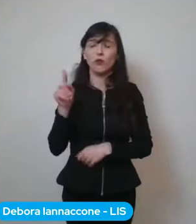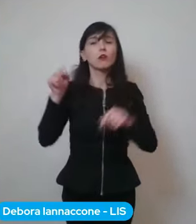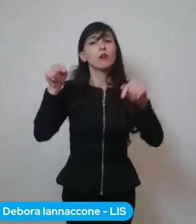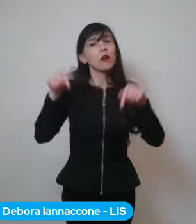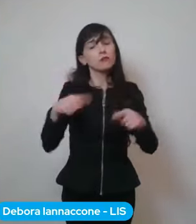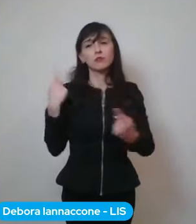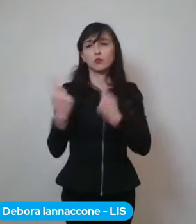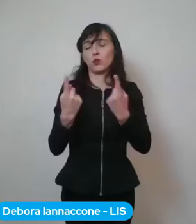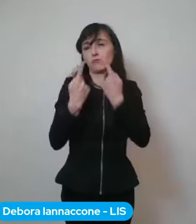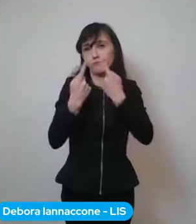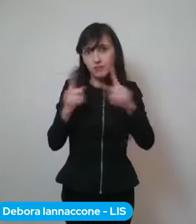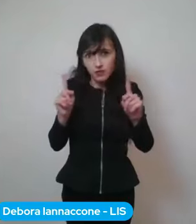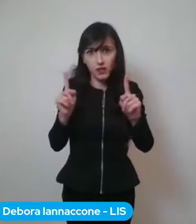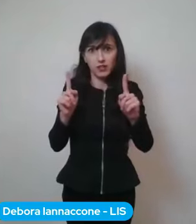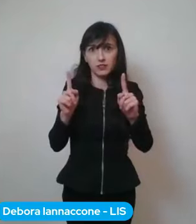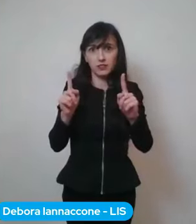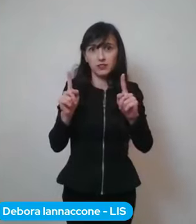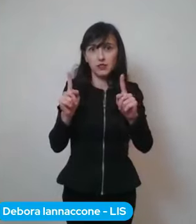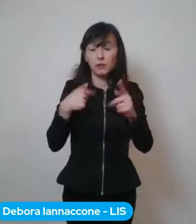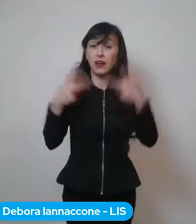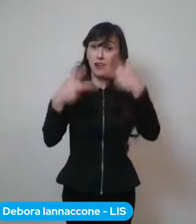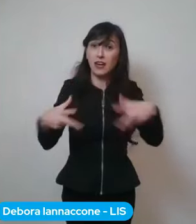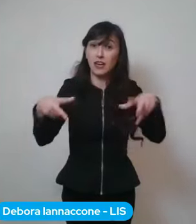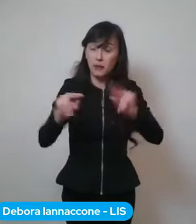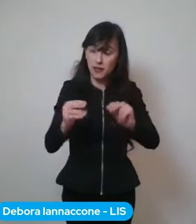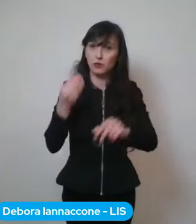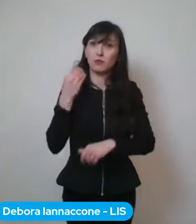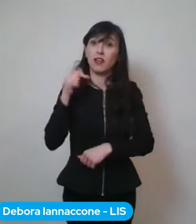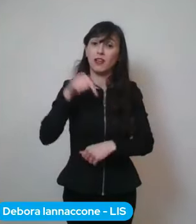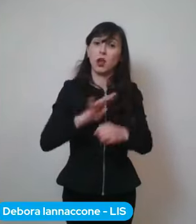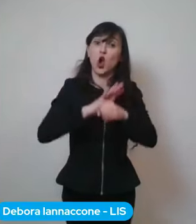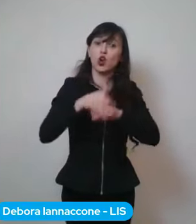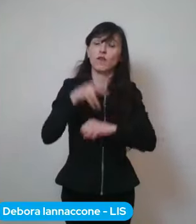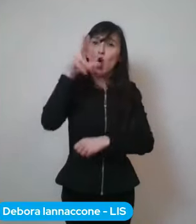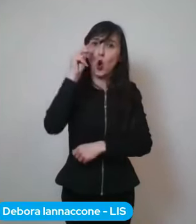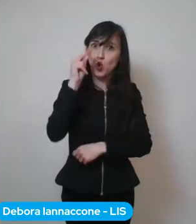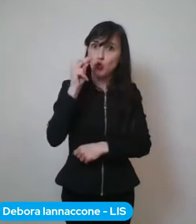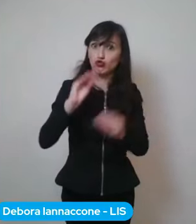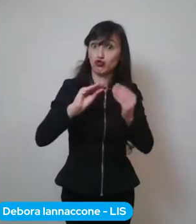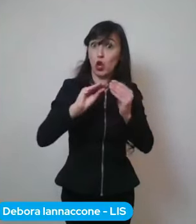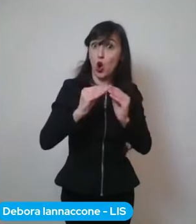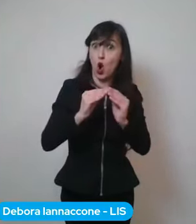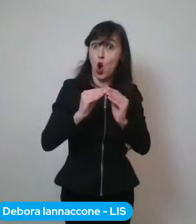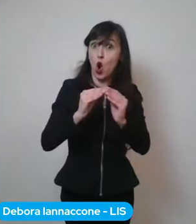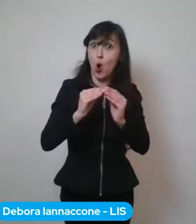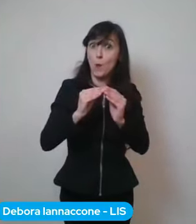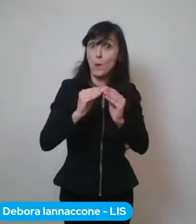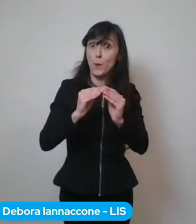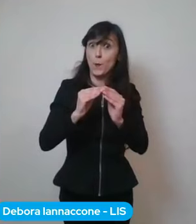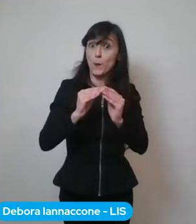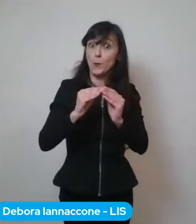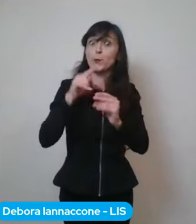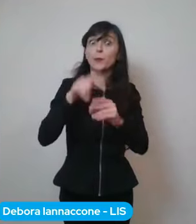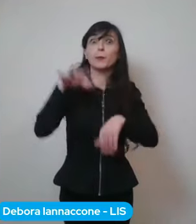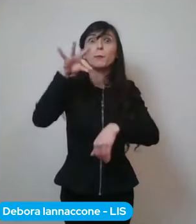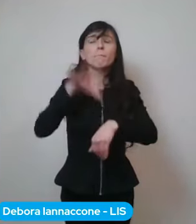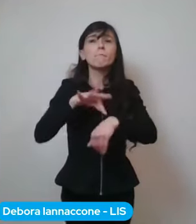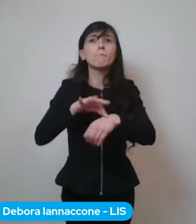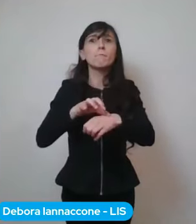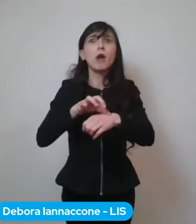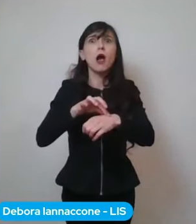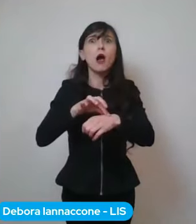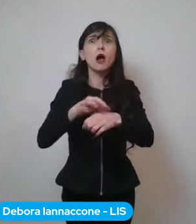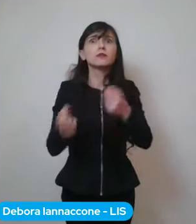ripeto ancora una volta conosciamo la malattia, ne conosciamo diciamo in buona parte l'evoluzione, abbiamo lo